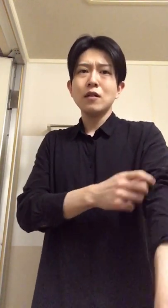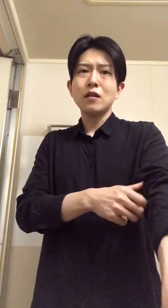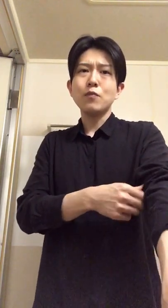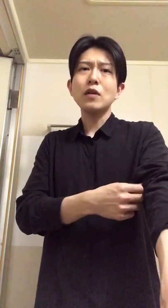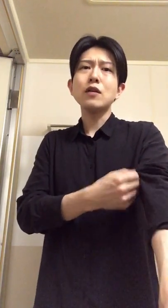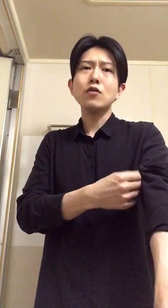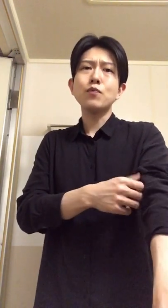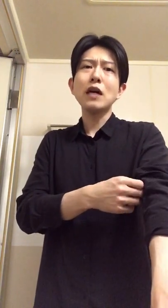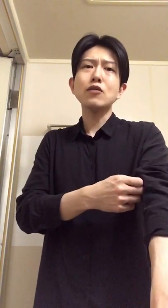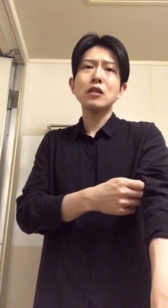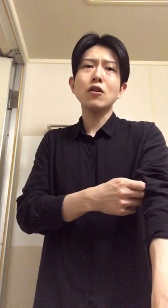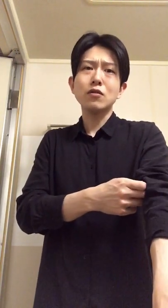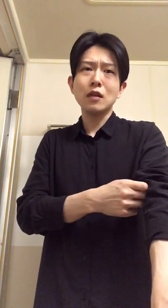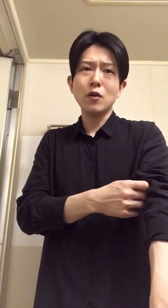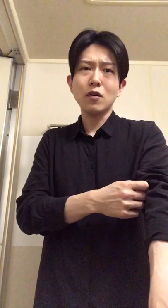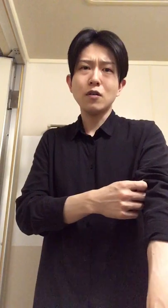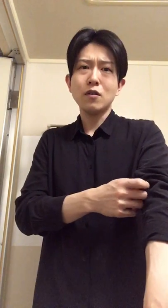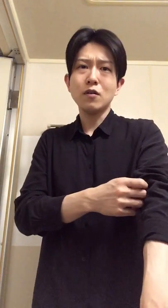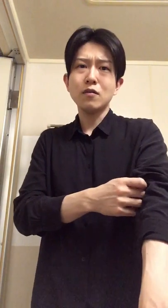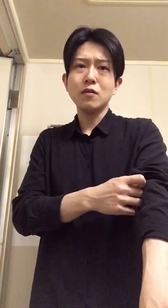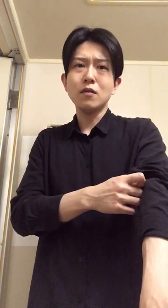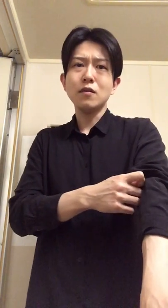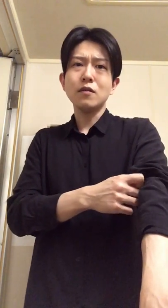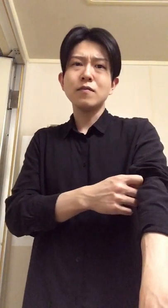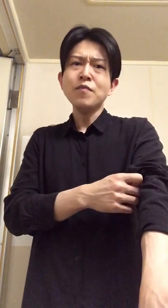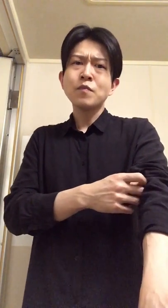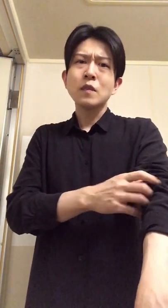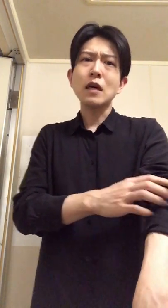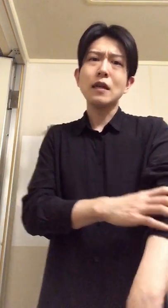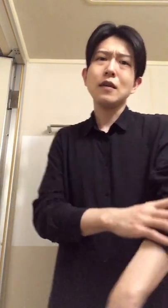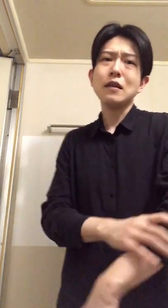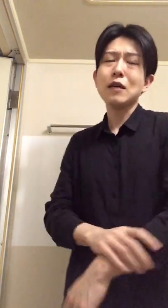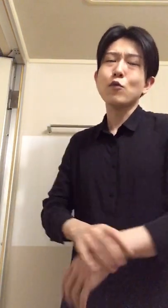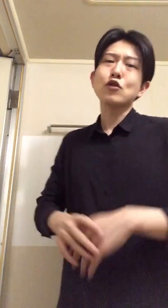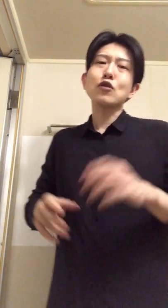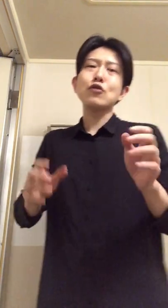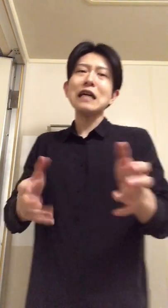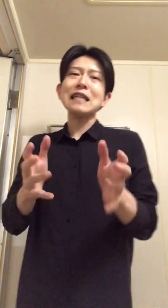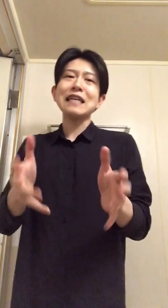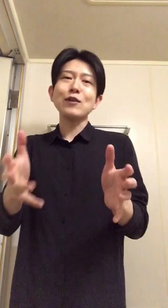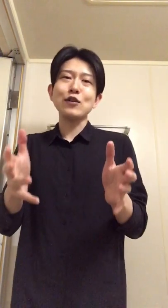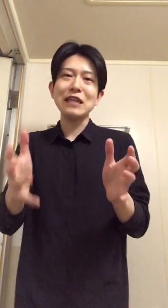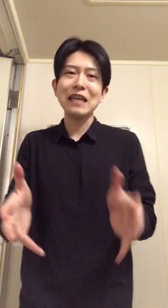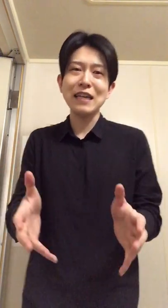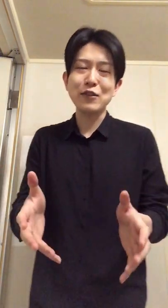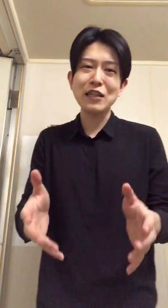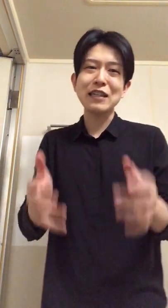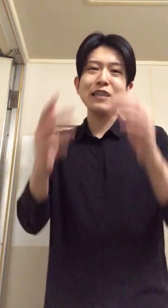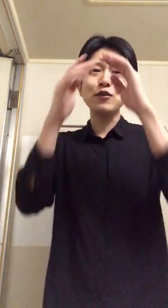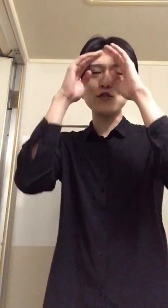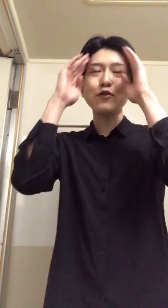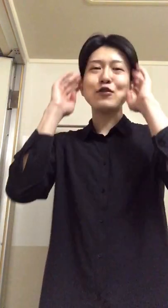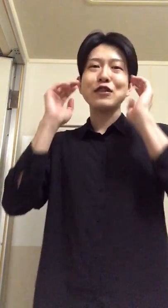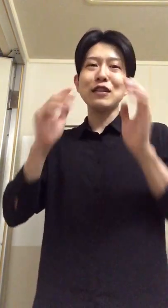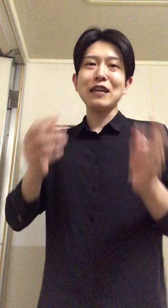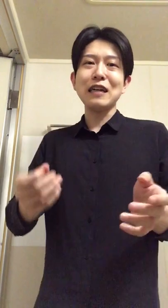なんかプライドプライド捨てろそんなもんうんなんかねなんかもうちょっと具体的なこと言えない具体的なこと言うとさなんか